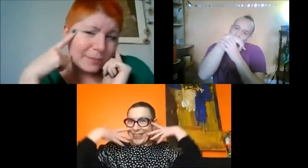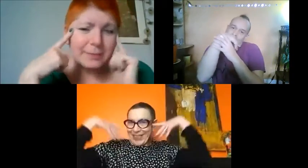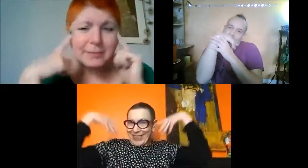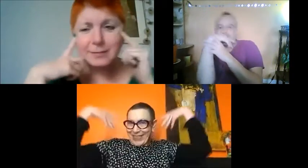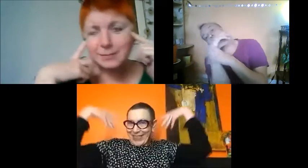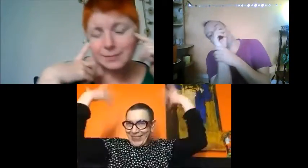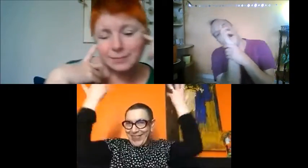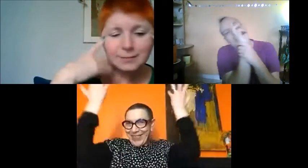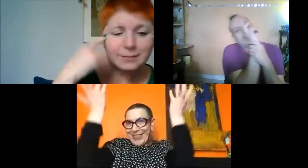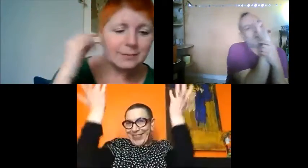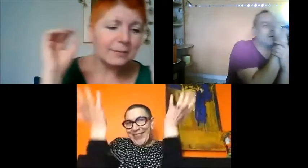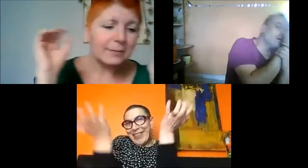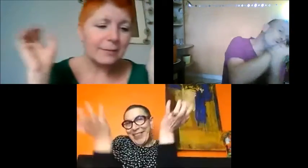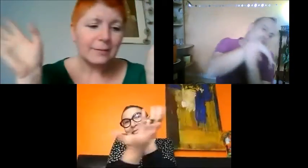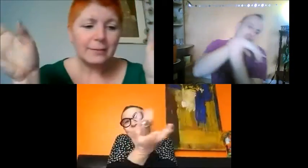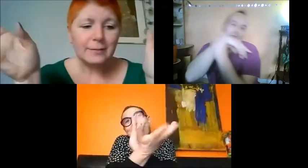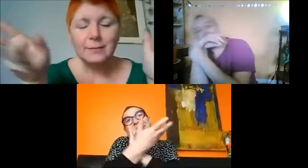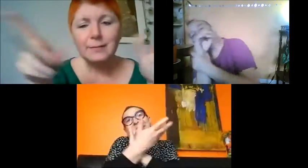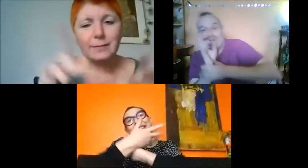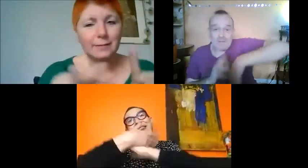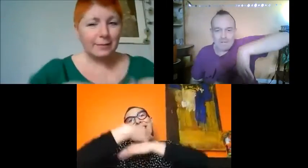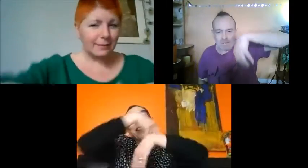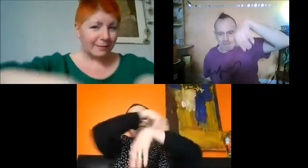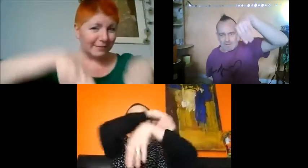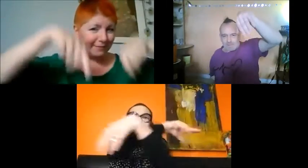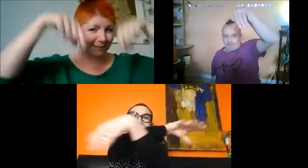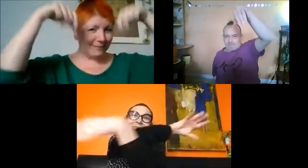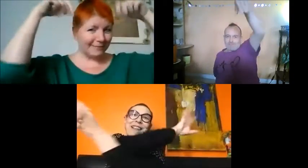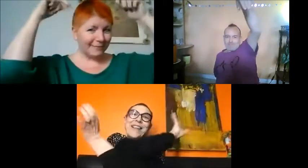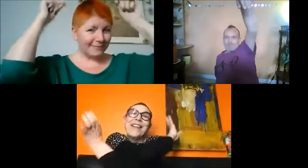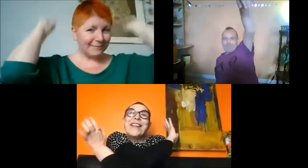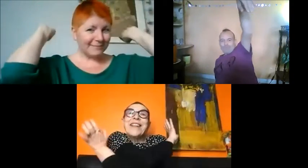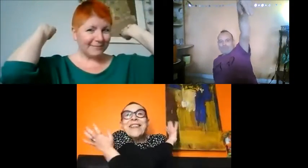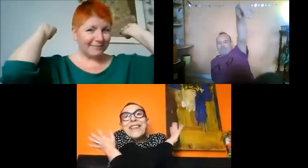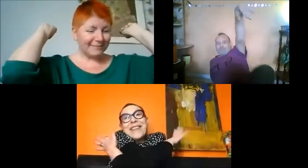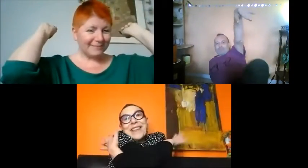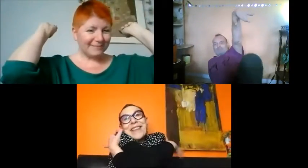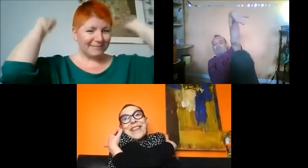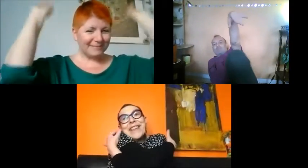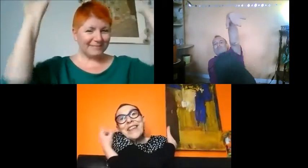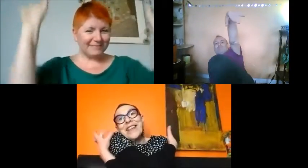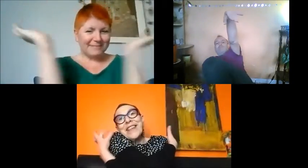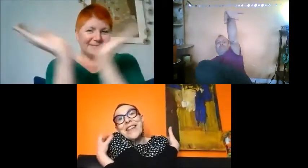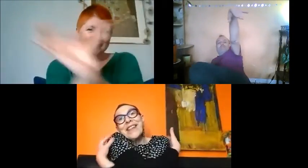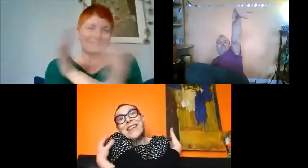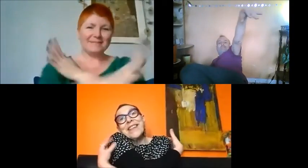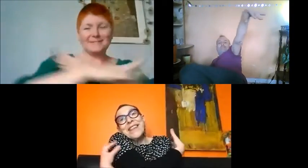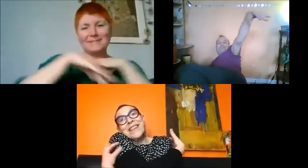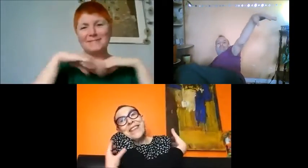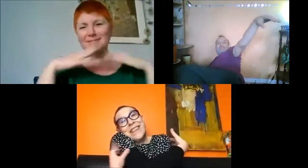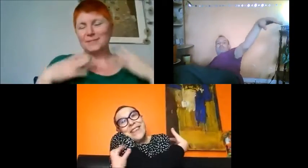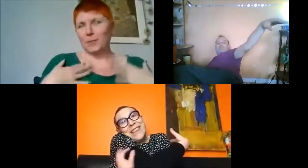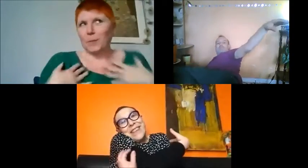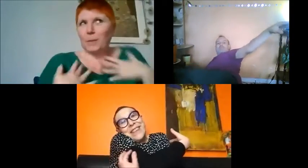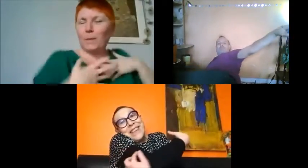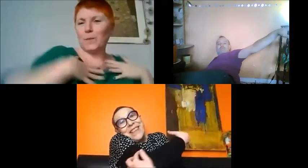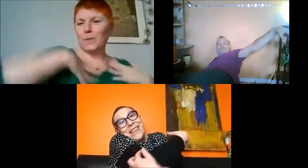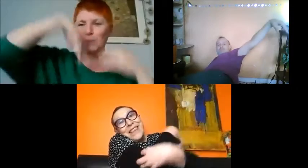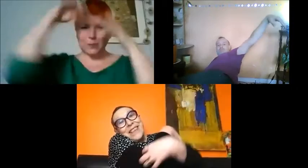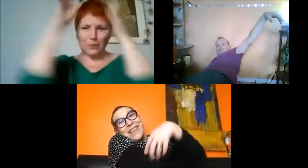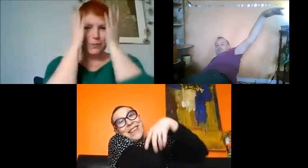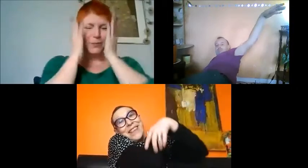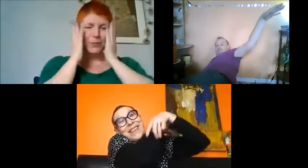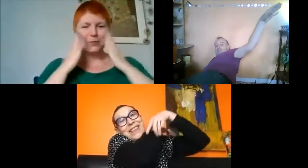le hérisson, Je me fais chevaucher la chose-noisette, je me fais chatouiller le